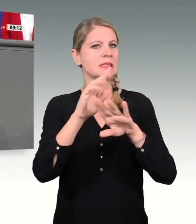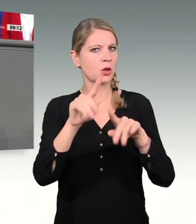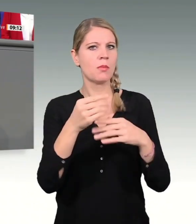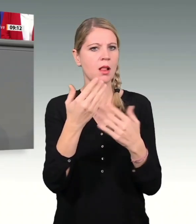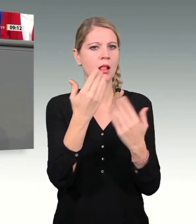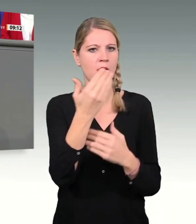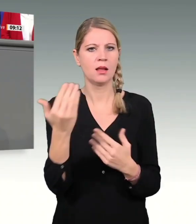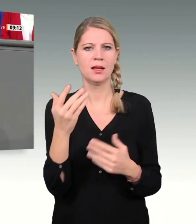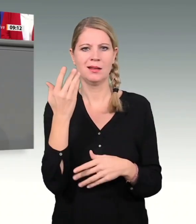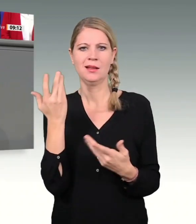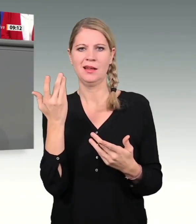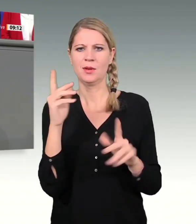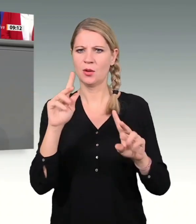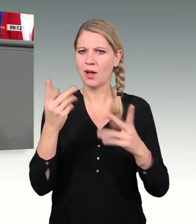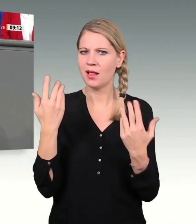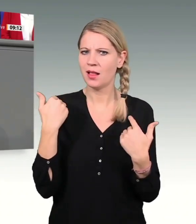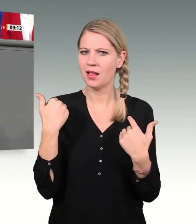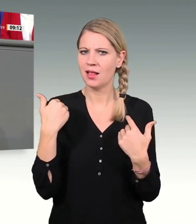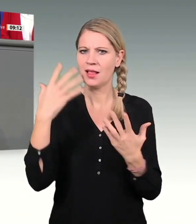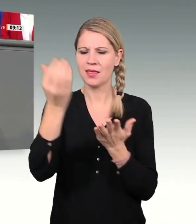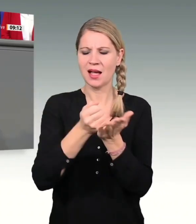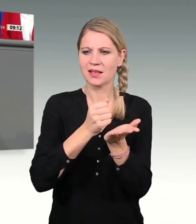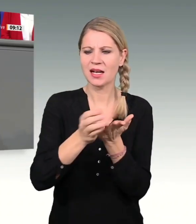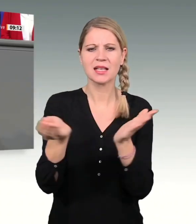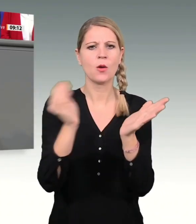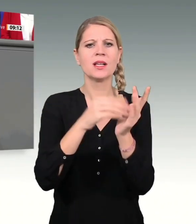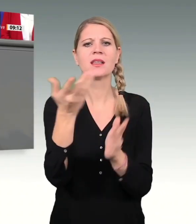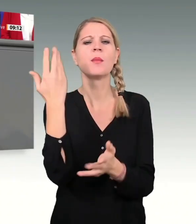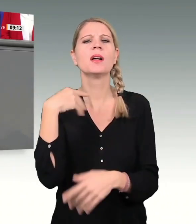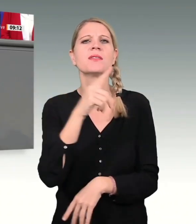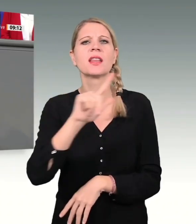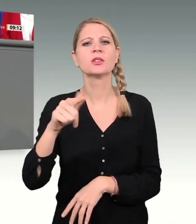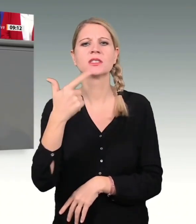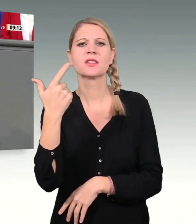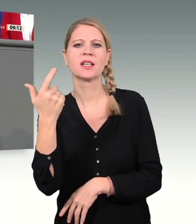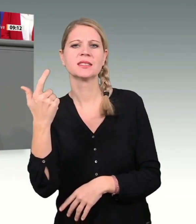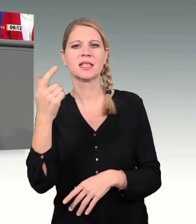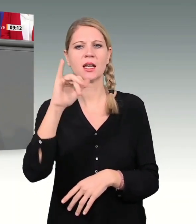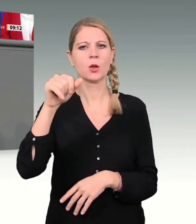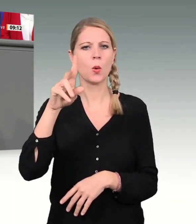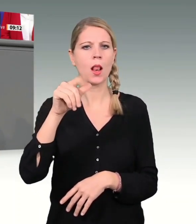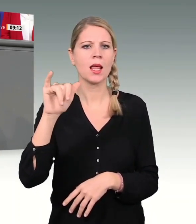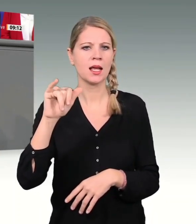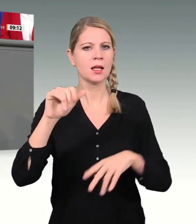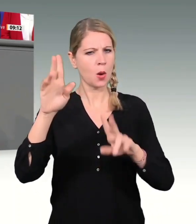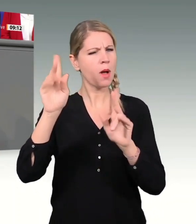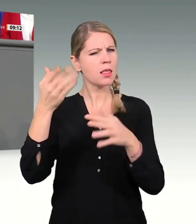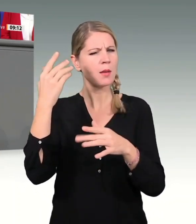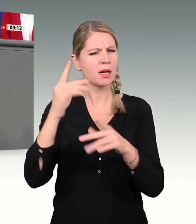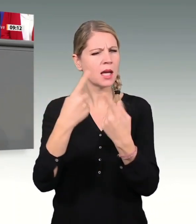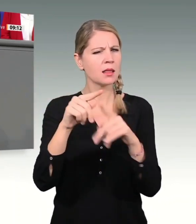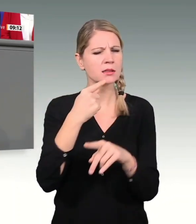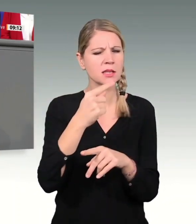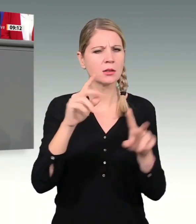Sie mich aus Ihrer Rede zitieren. Zitat Anfang. Der zweite Nachtragshaushalt beeinträchtigt wesentliche Verfassungsgrundsätze